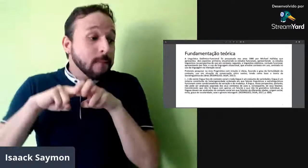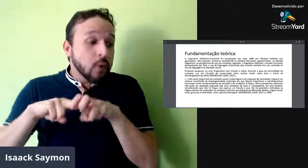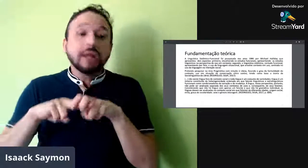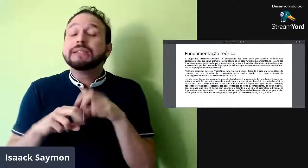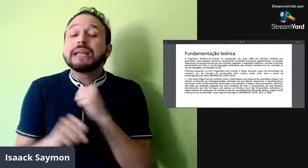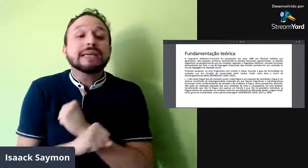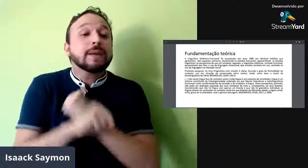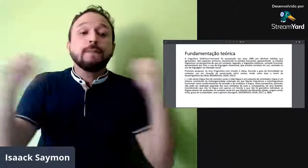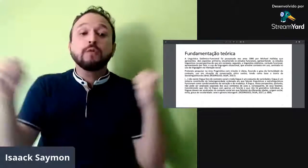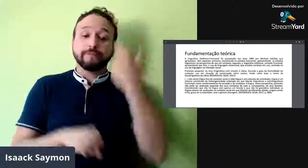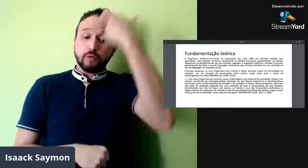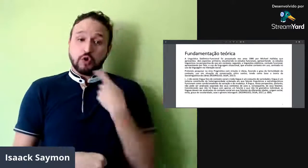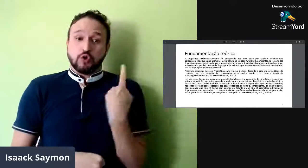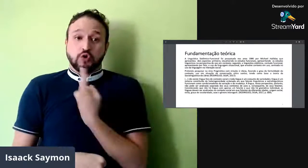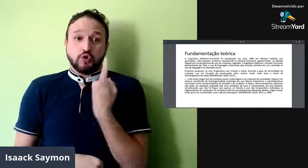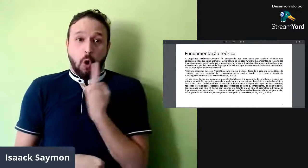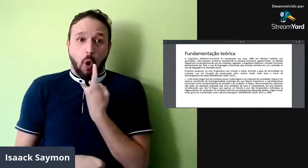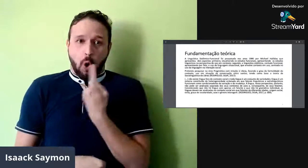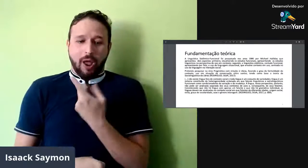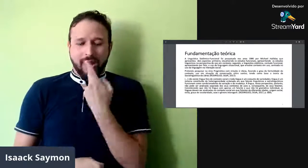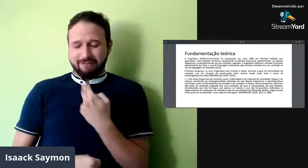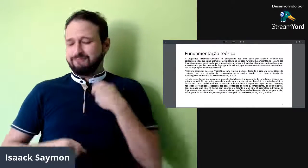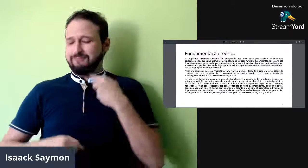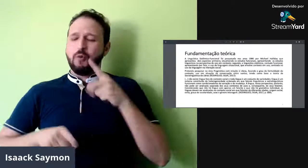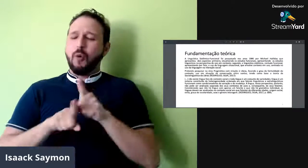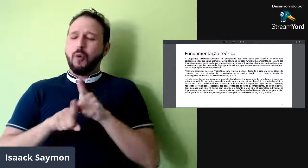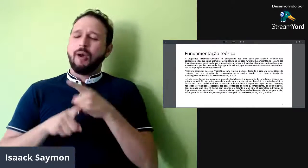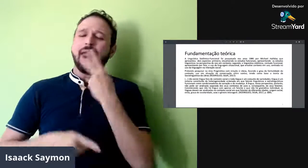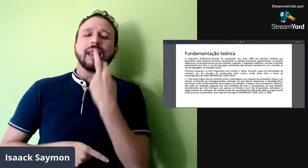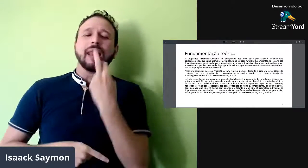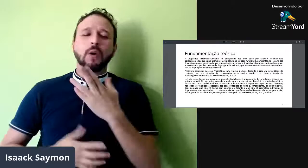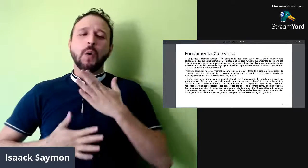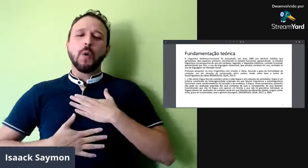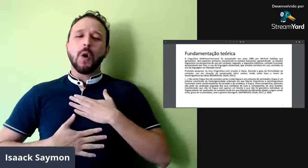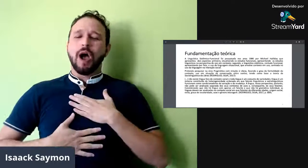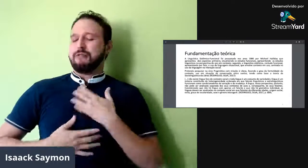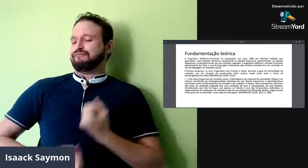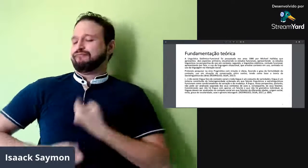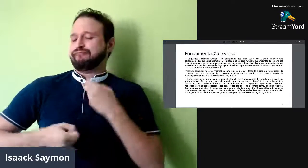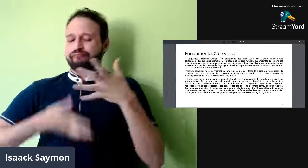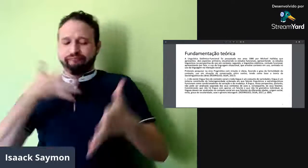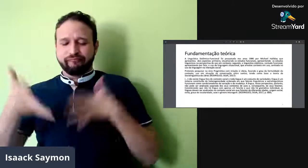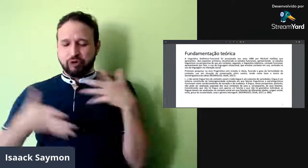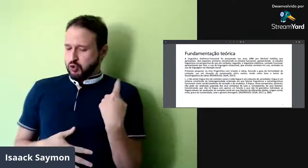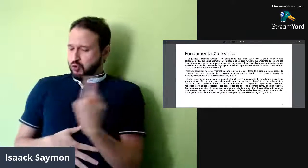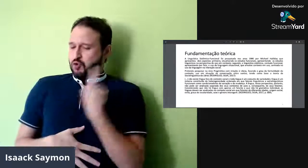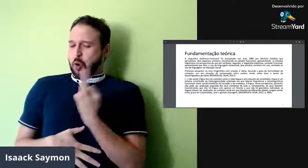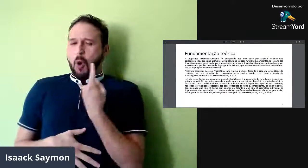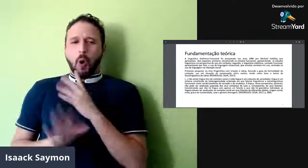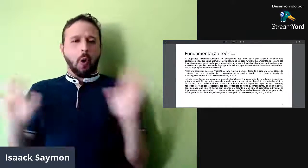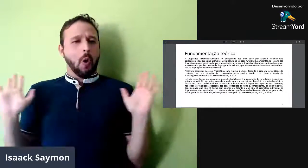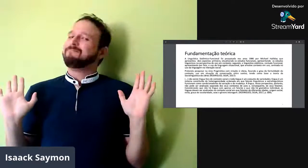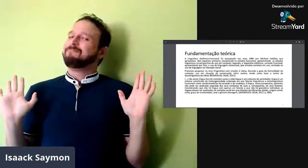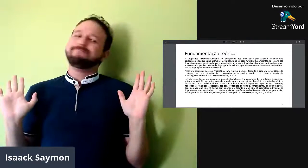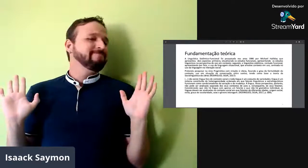A língua, nessa perspectiva, não pode ser analisada, né, ou separada dos contextos de usos